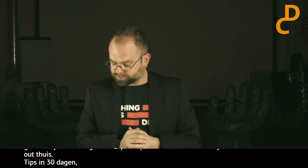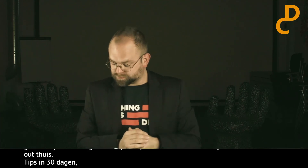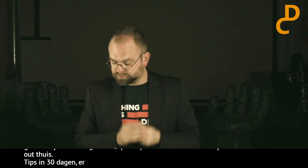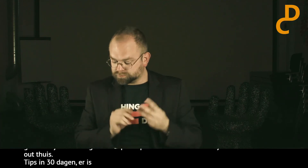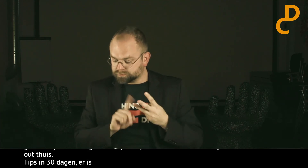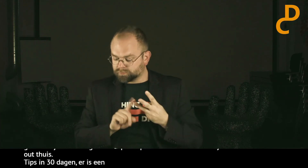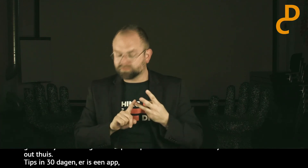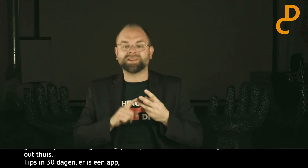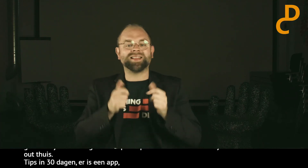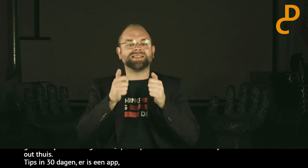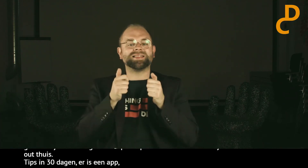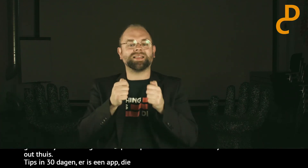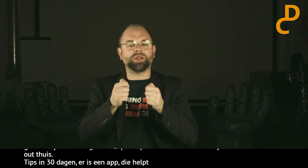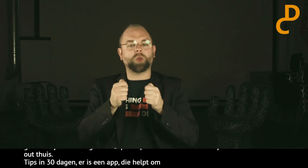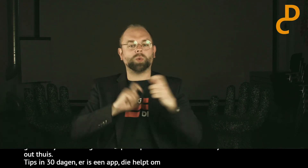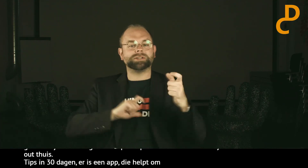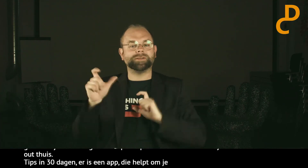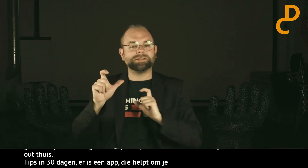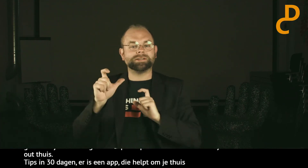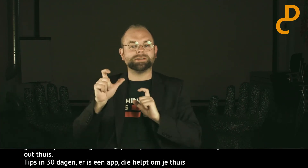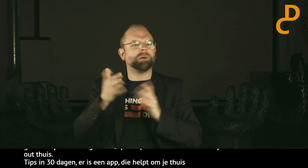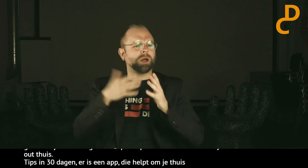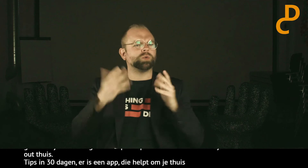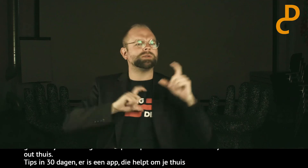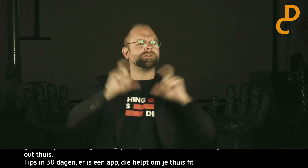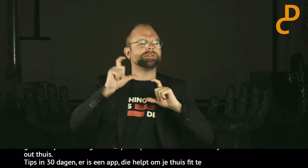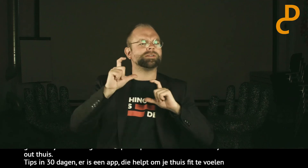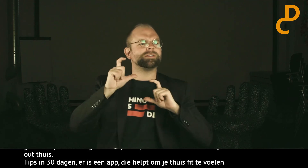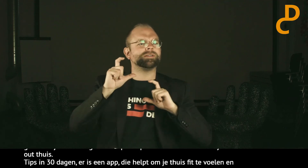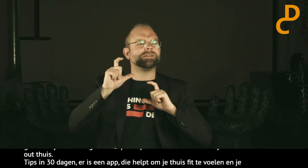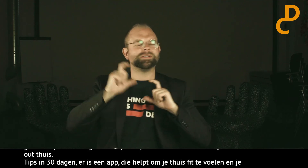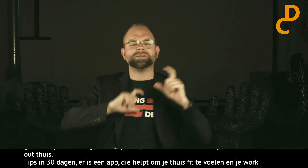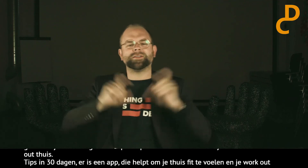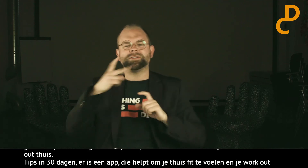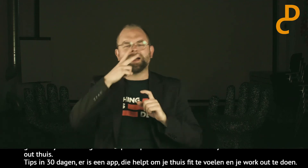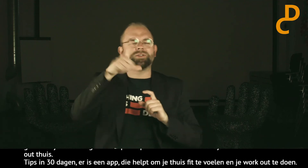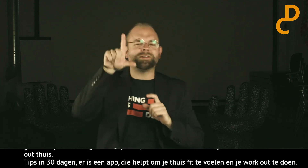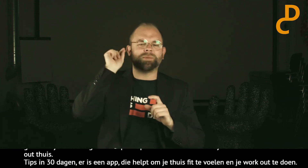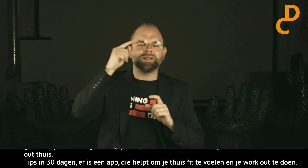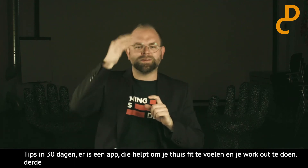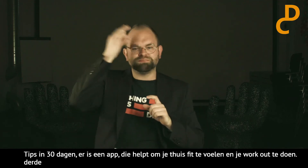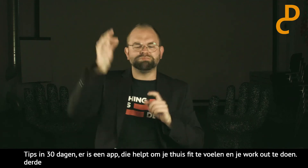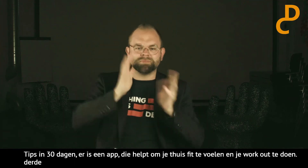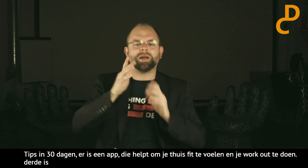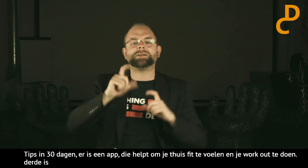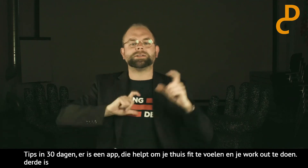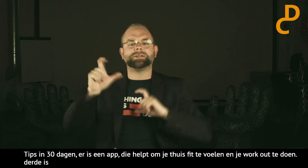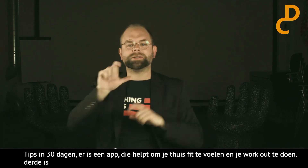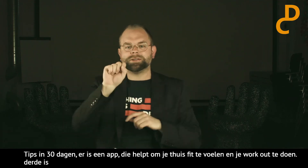te voelen en je workout te doen. En als derde is Nintendo Switch. Ja, dit is het gebaar toch? Nintendo Switch. Ja, ik moet even splinteren, de deskundige